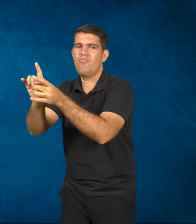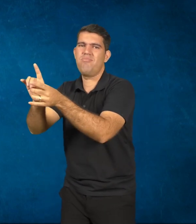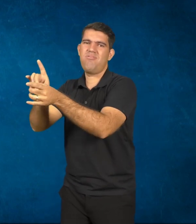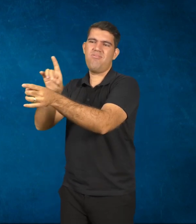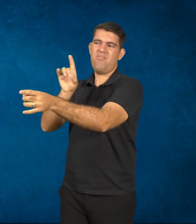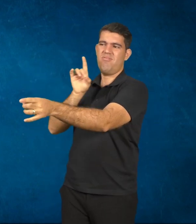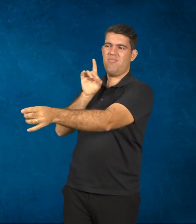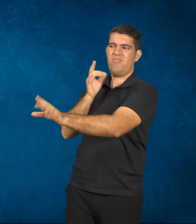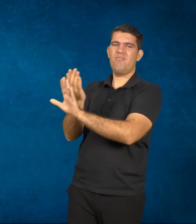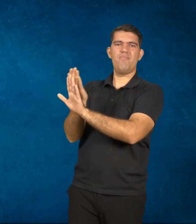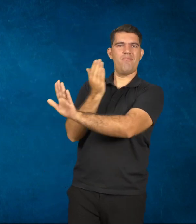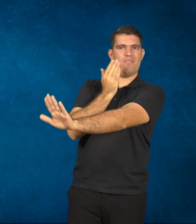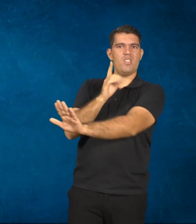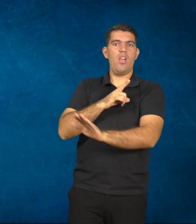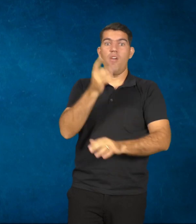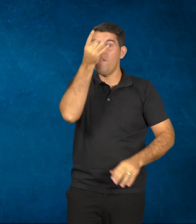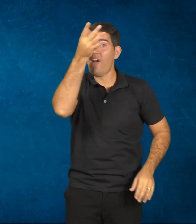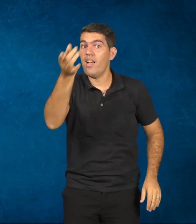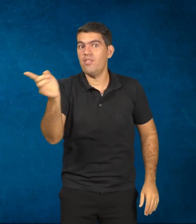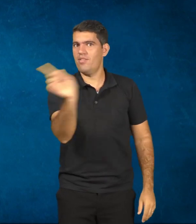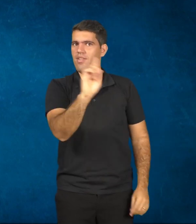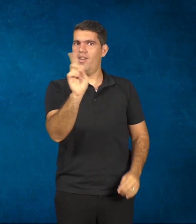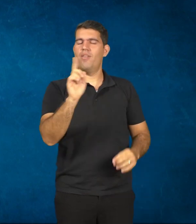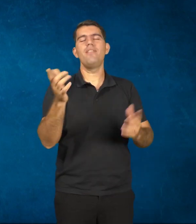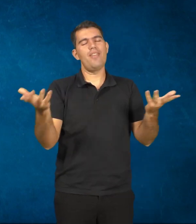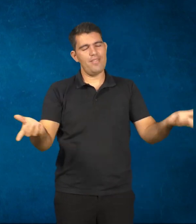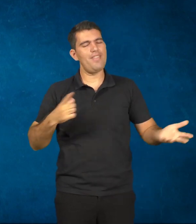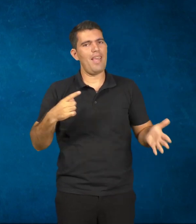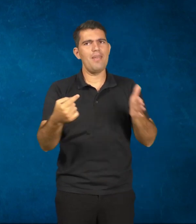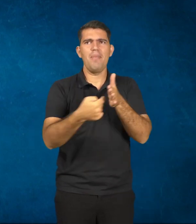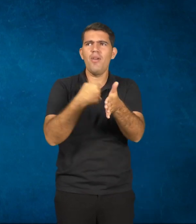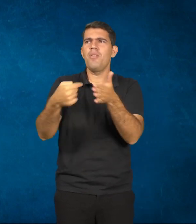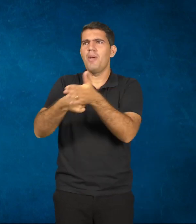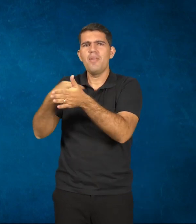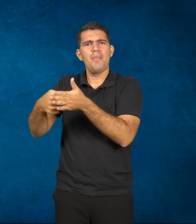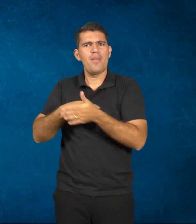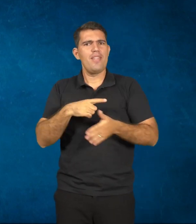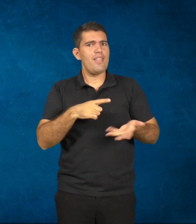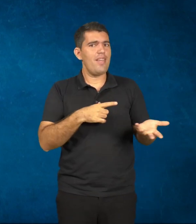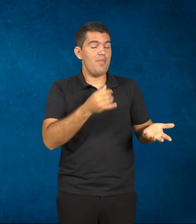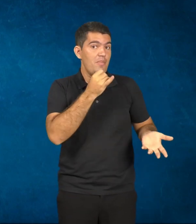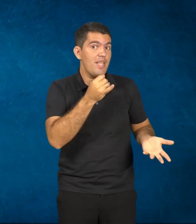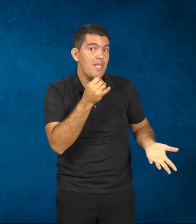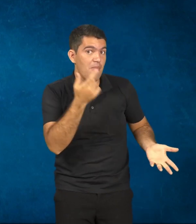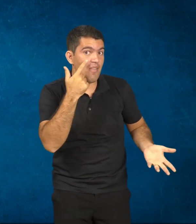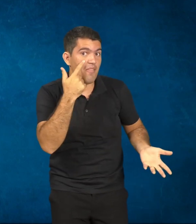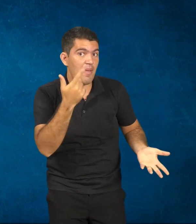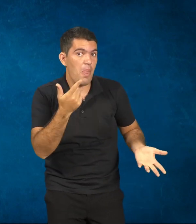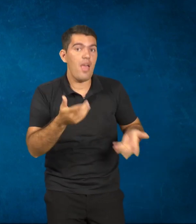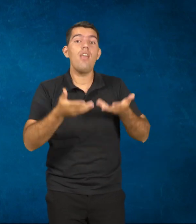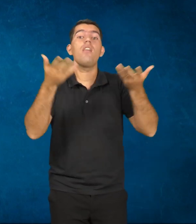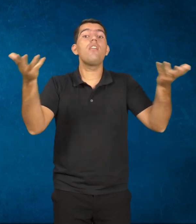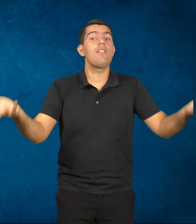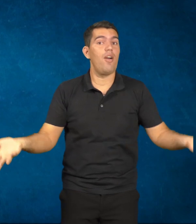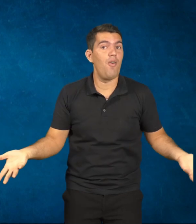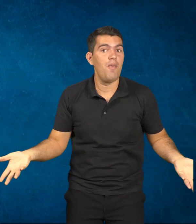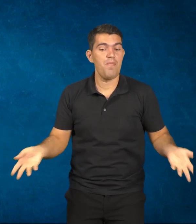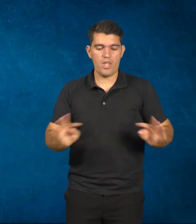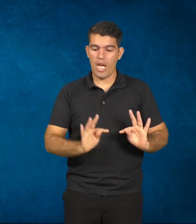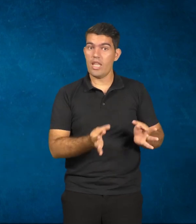fácil essa equação e algumas perguntas são inevitáveis. Quer exemplos? Vamos para a primeira. Afinal, a tecnologia em sala